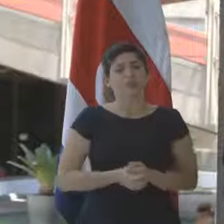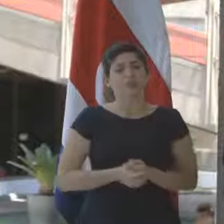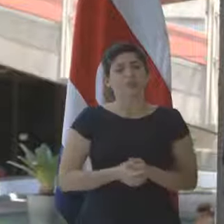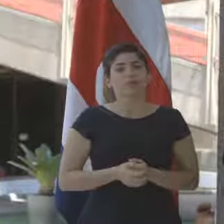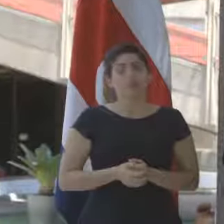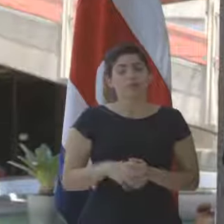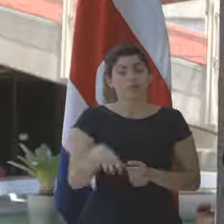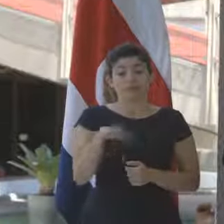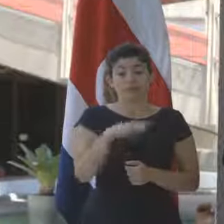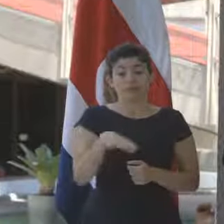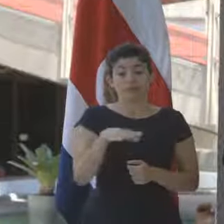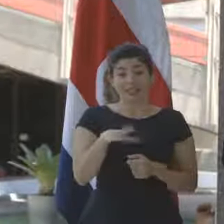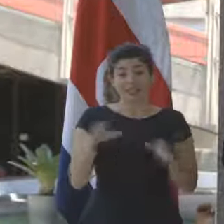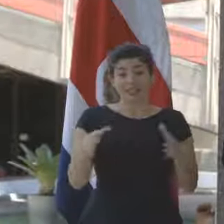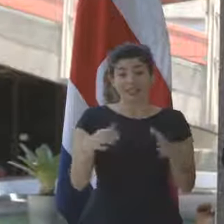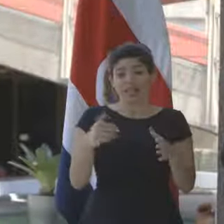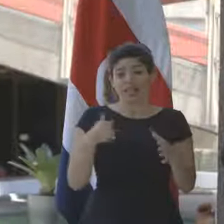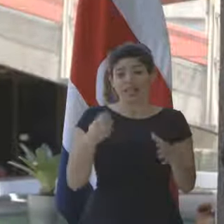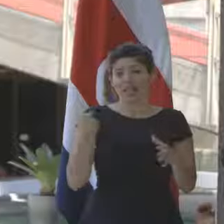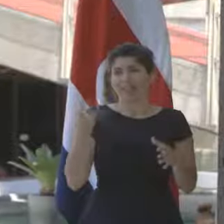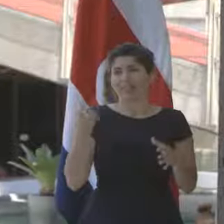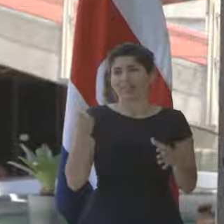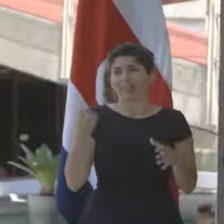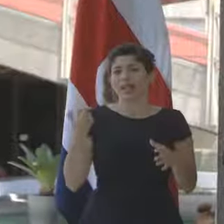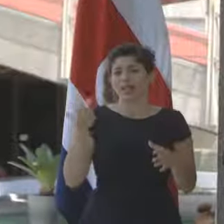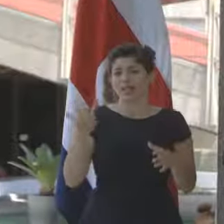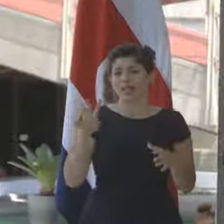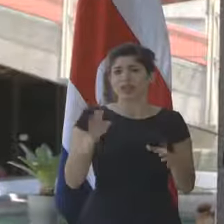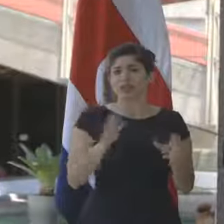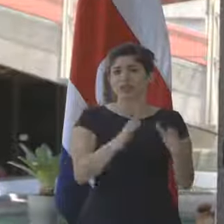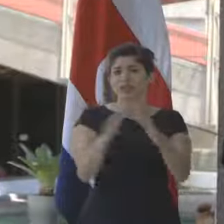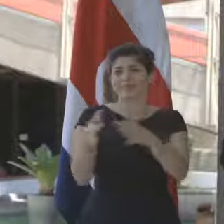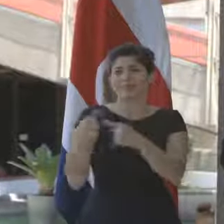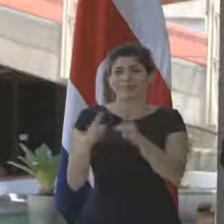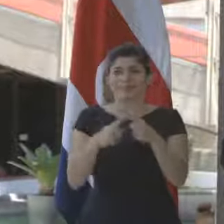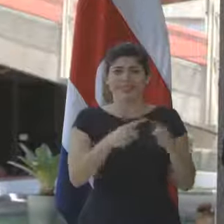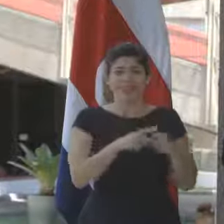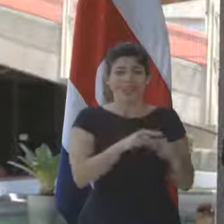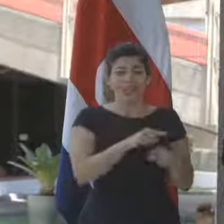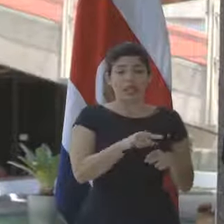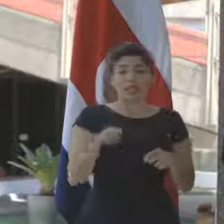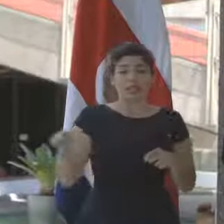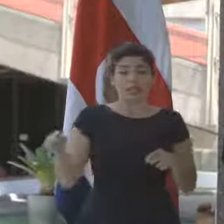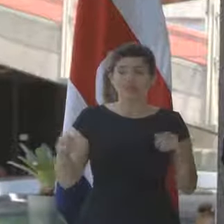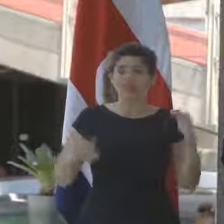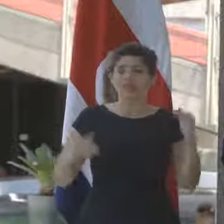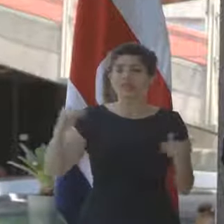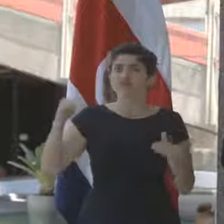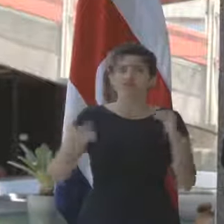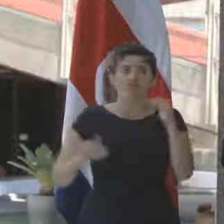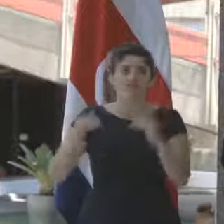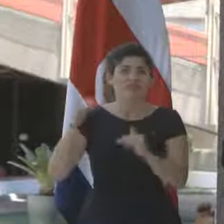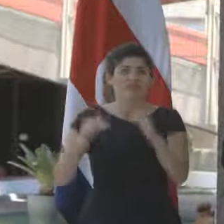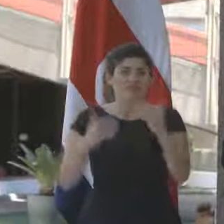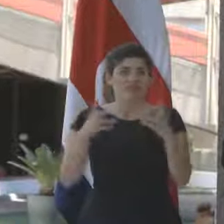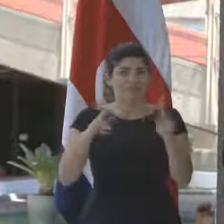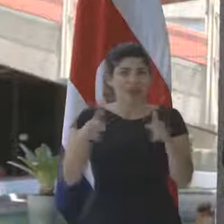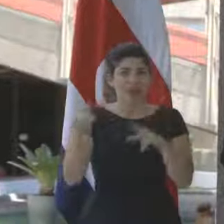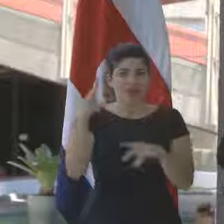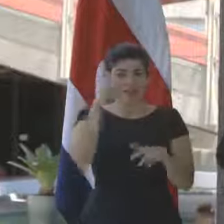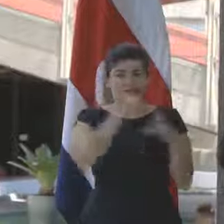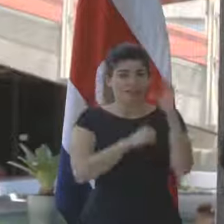es un régimen, tiene 14 regímenes distintos, al menos, y es altamente desigual, como se ha identificado.